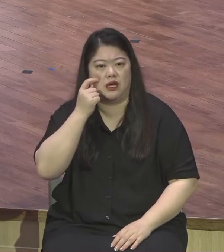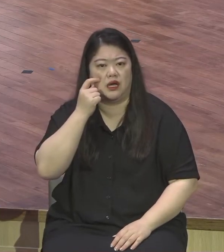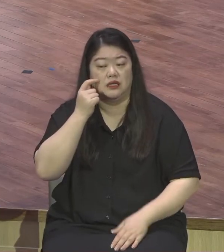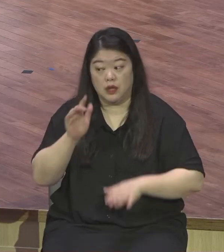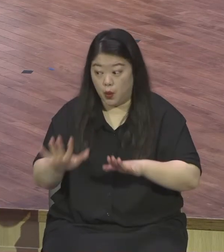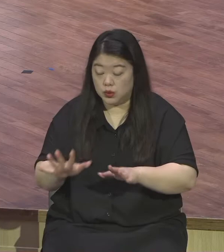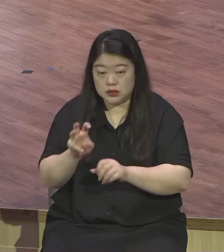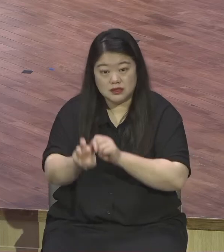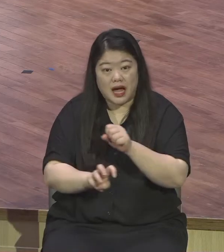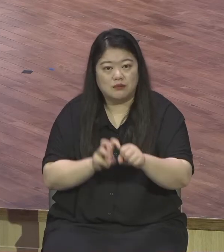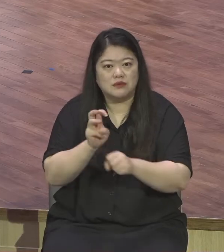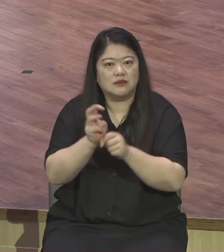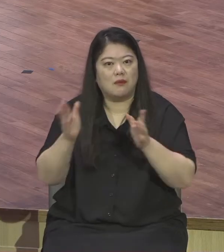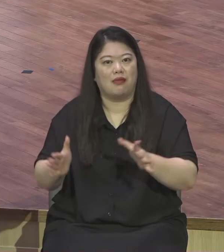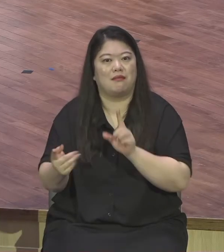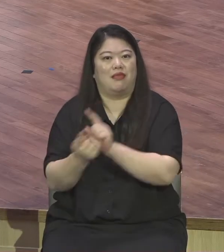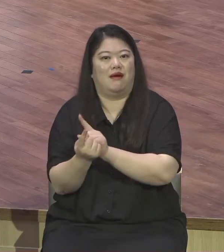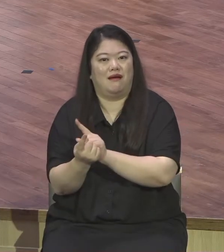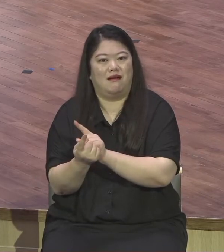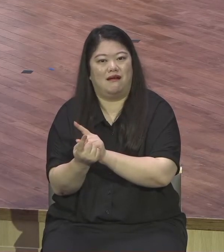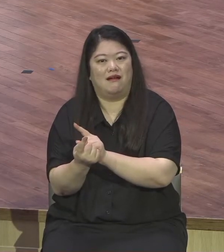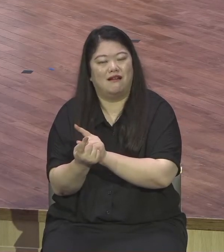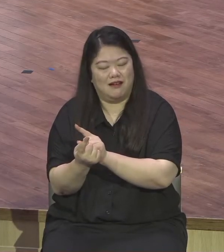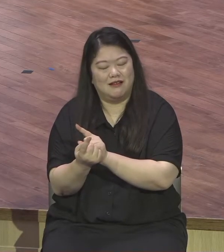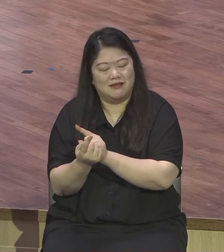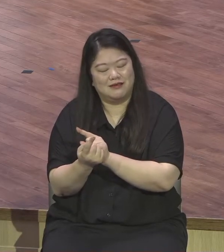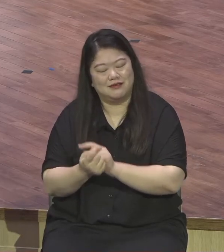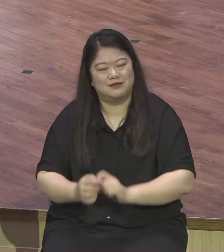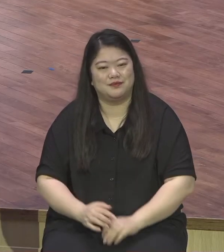평생 잊을 수 없는 이 여원 교회가